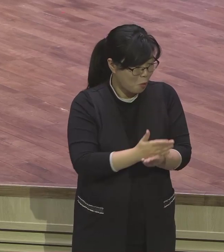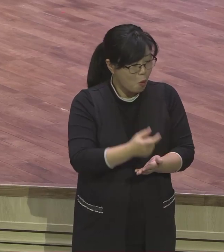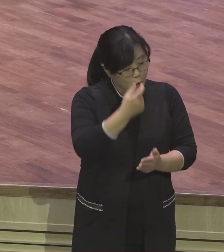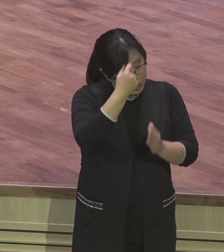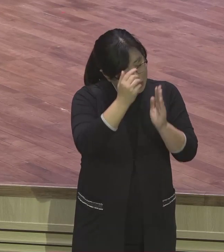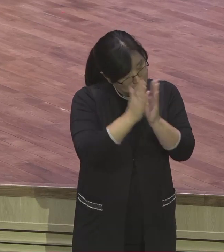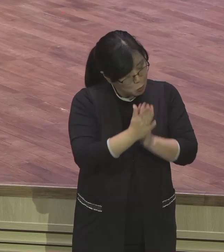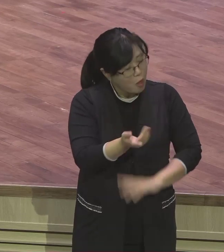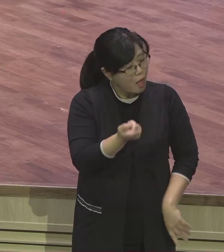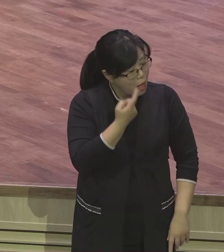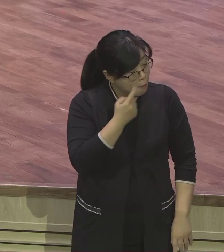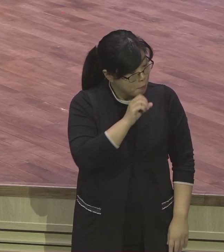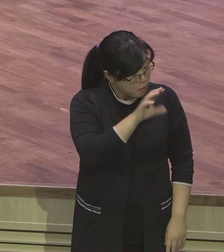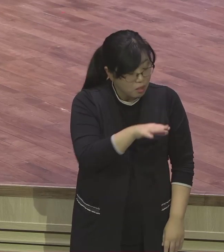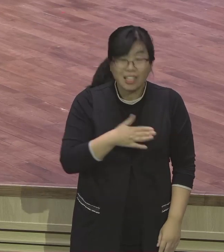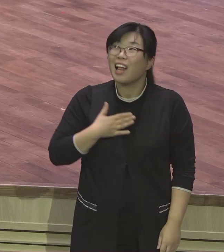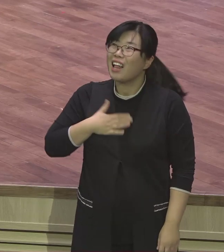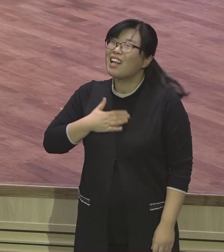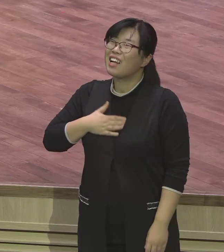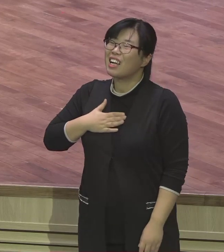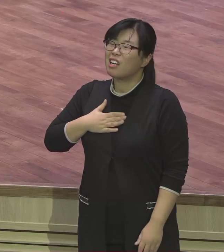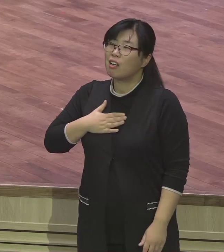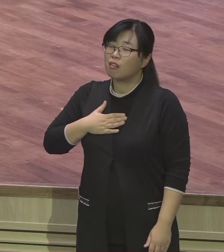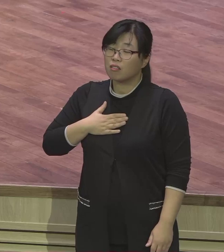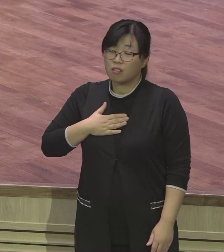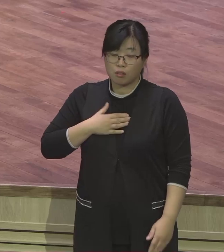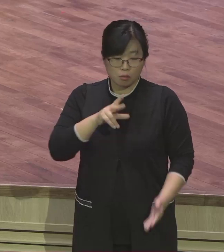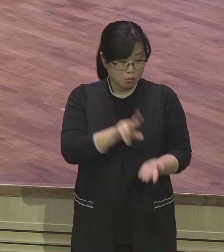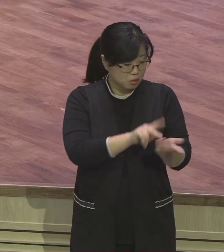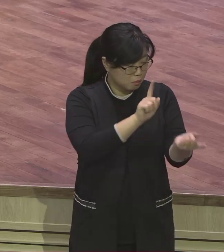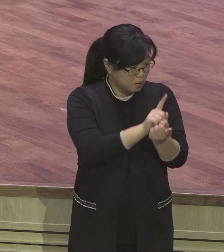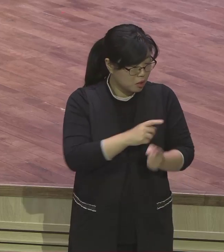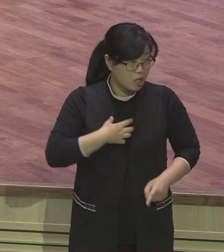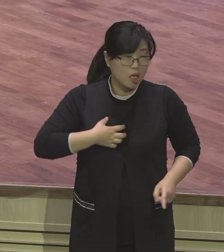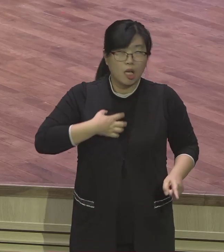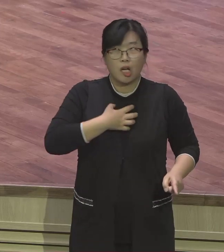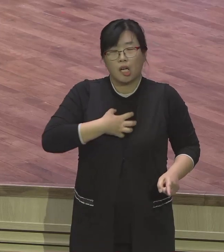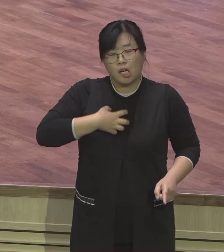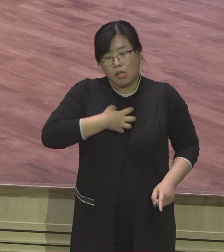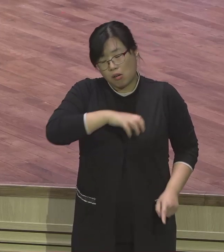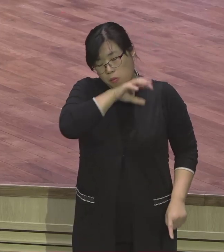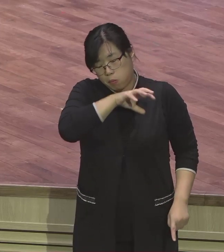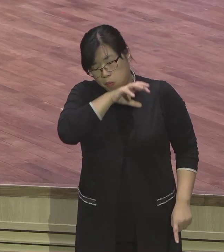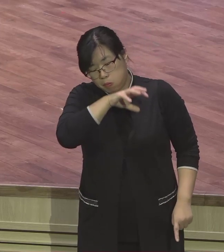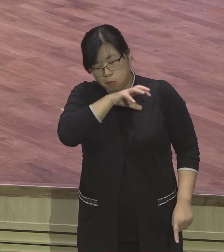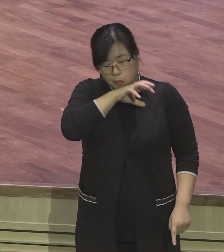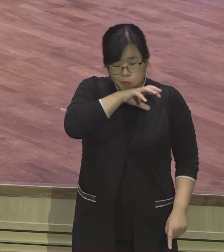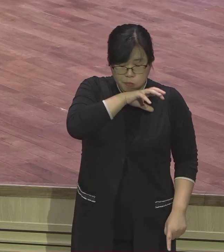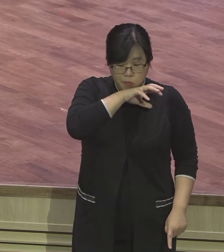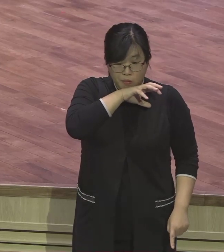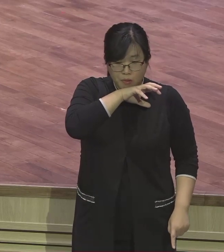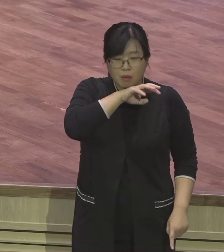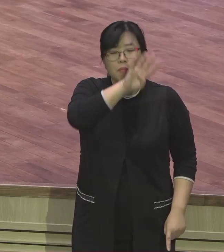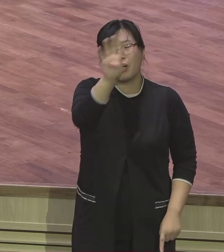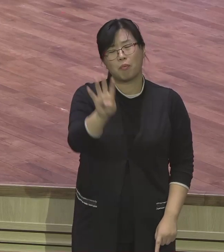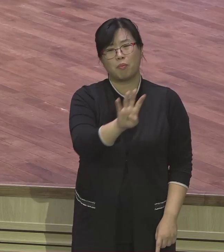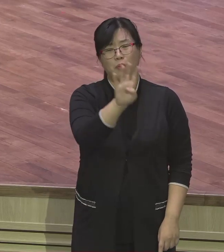다 속고 있는 거예요. 원망 불평 반복합니다. 계속. 하나님의 평강이 마음과 생각을 지을 것이다.